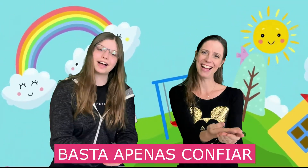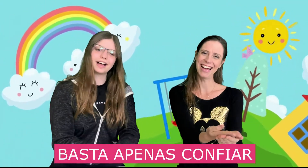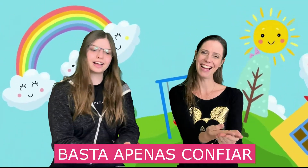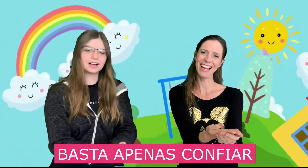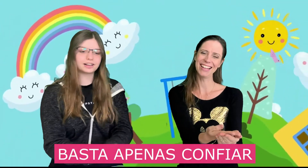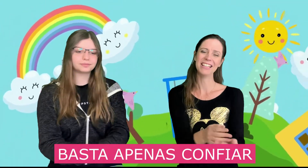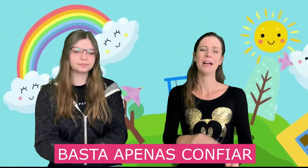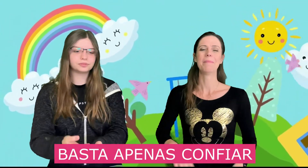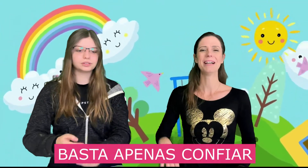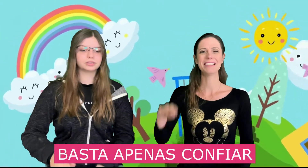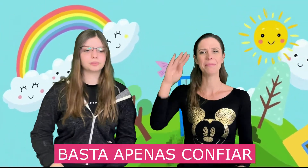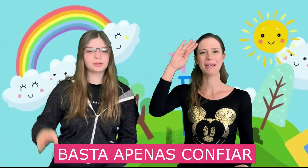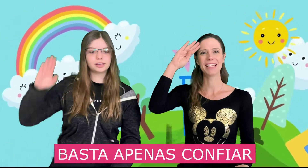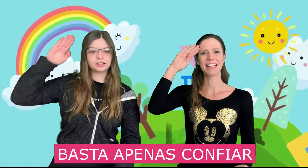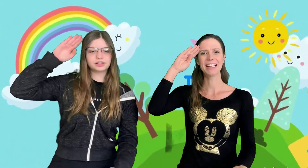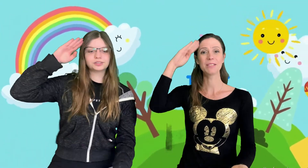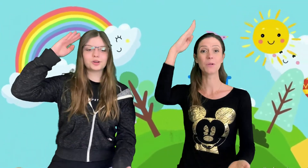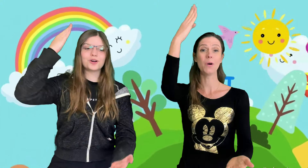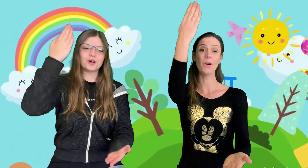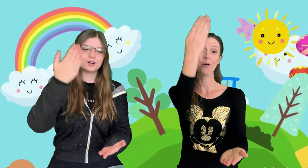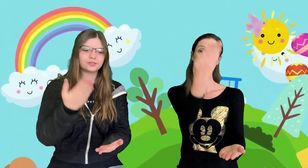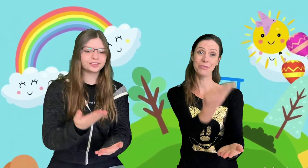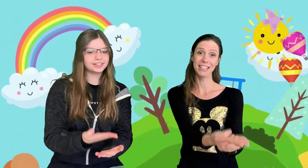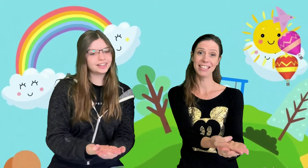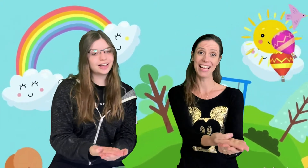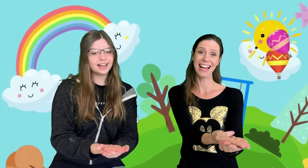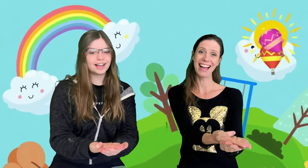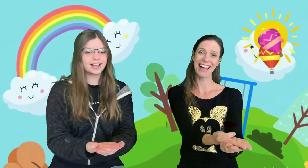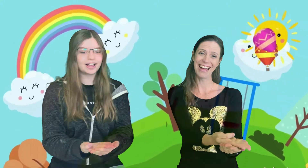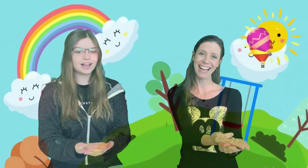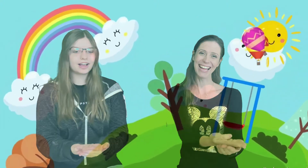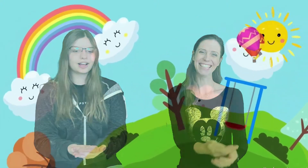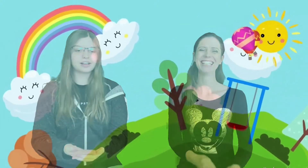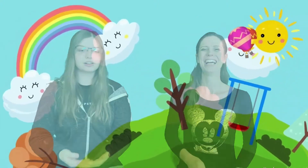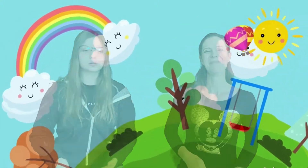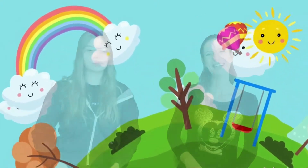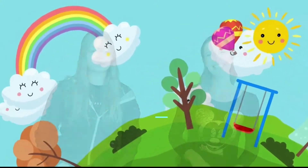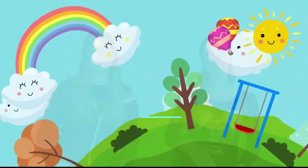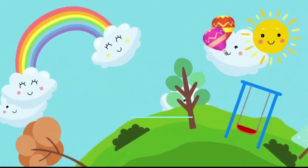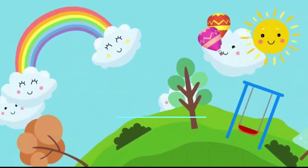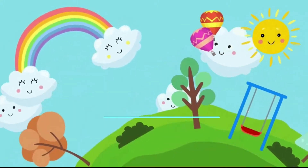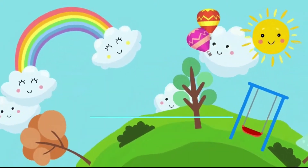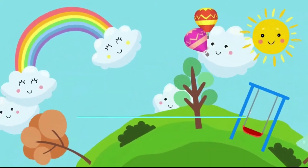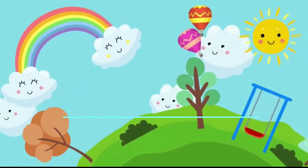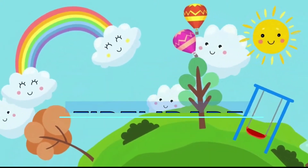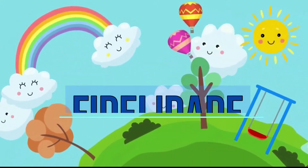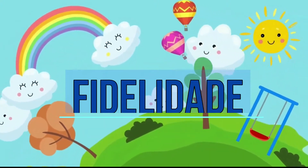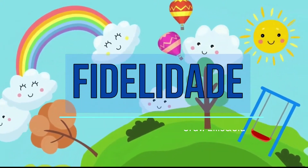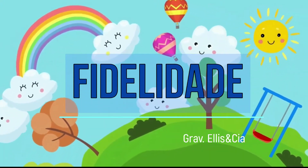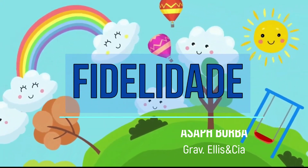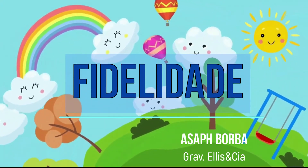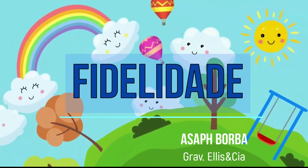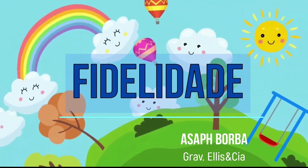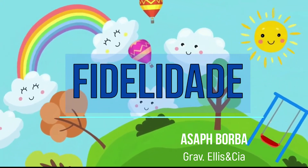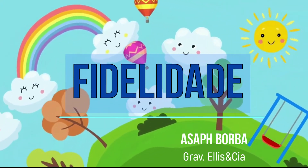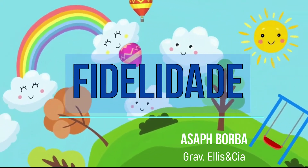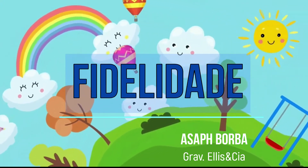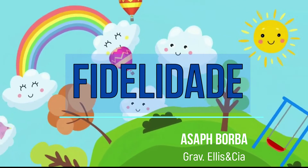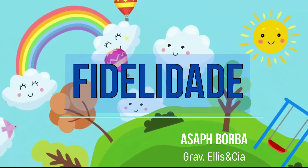Basta apenas confiar Basta apenas confiar Fidelidade fruto de Música Música